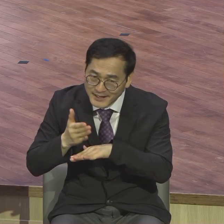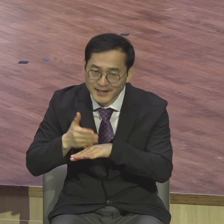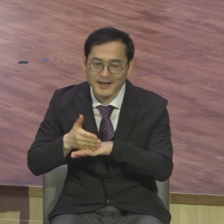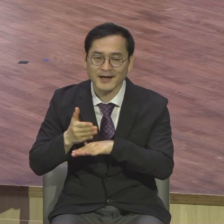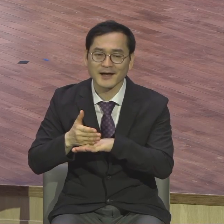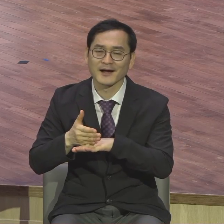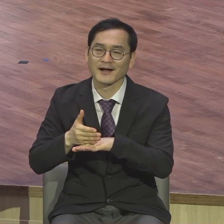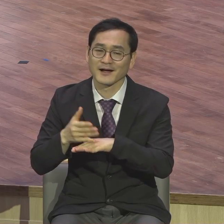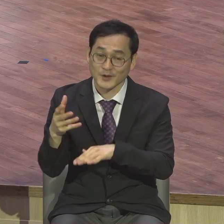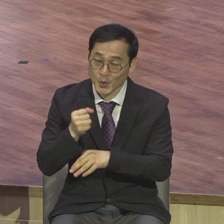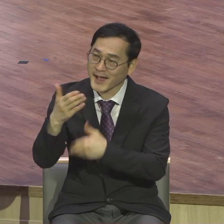살아가도록